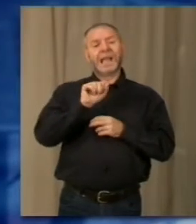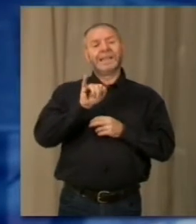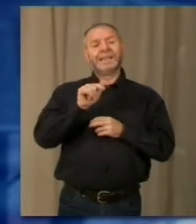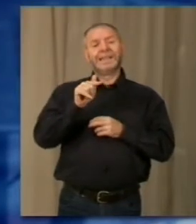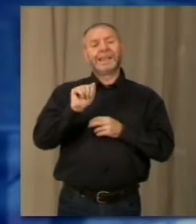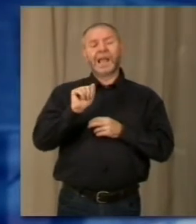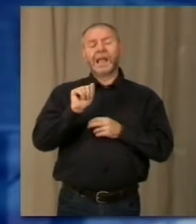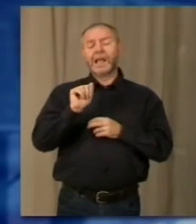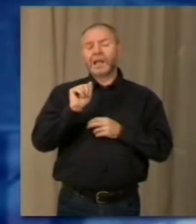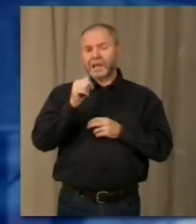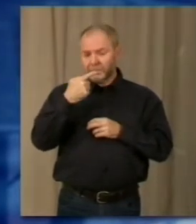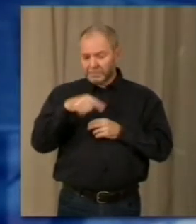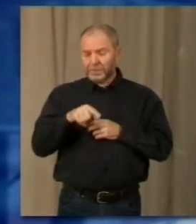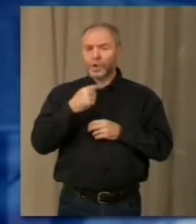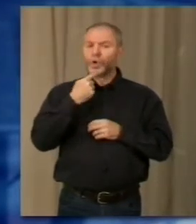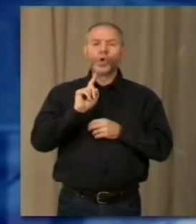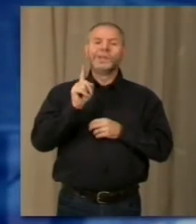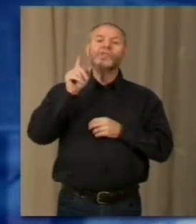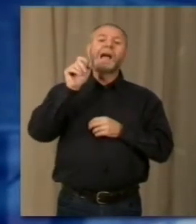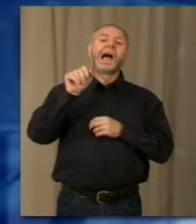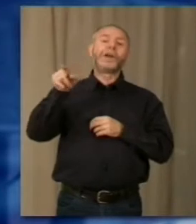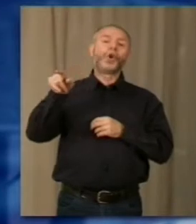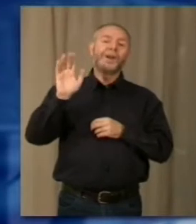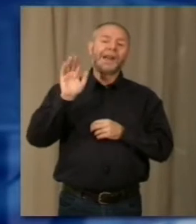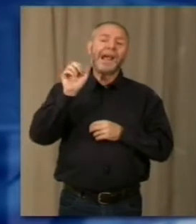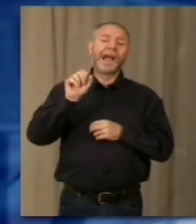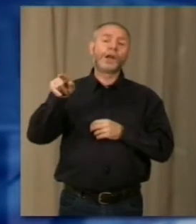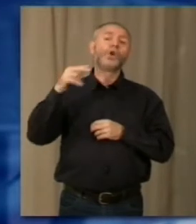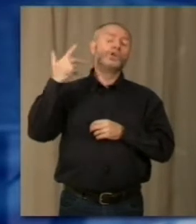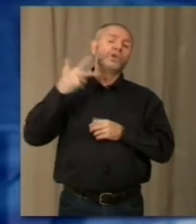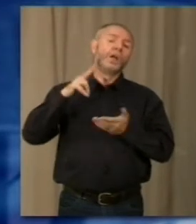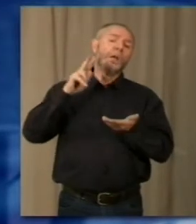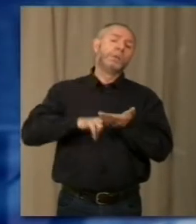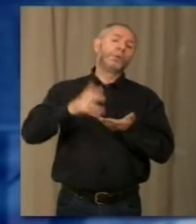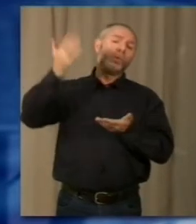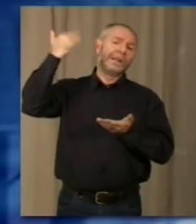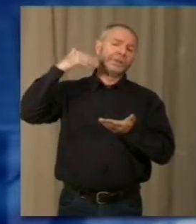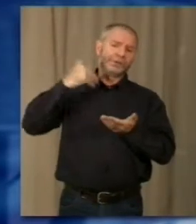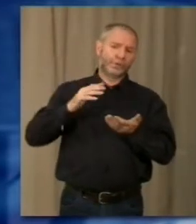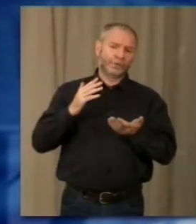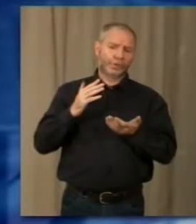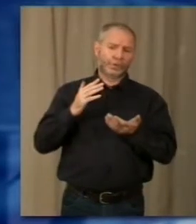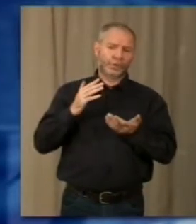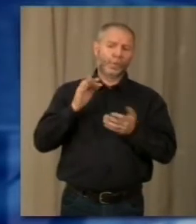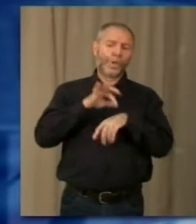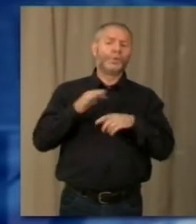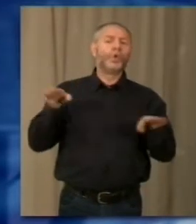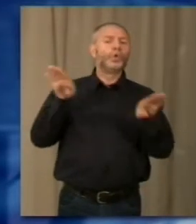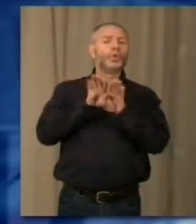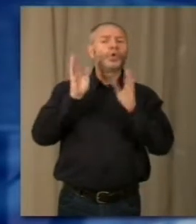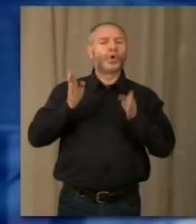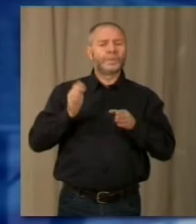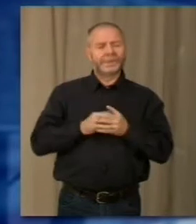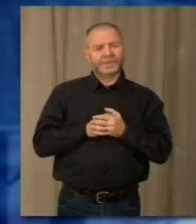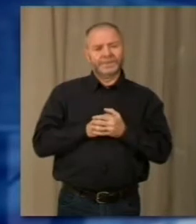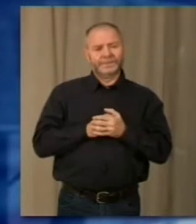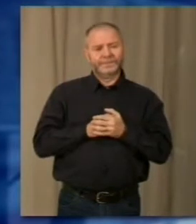riferimento specifico al caso dell'ospice di Arona, che era già stato promesso prima della schiusura dell'ospedale. Sempre più marcata, invece, è la